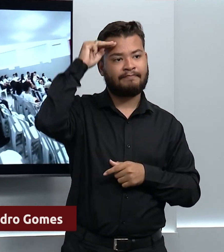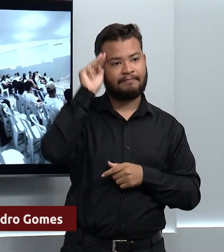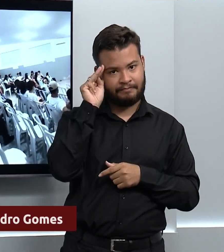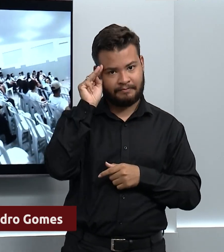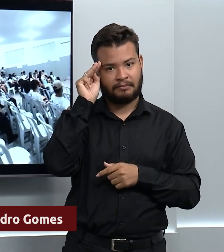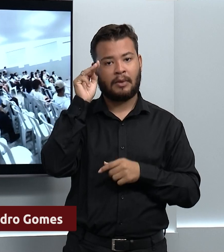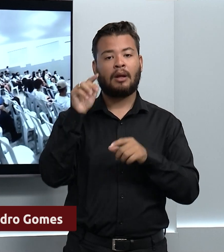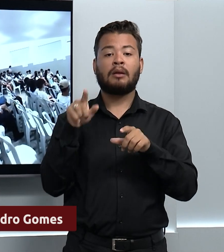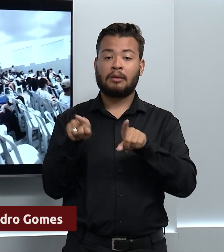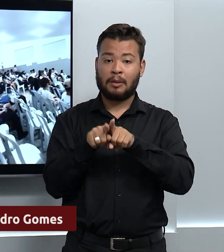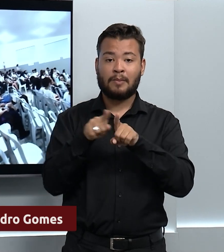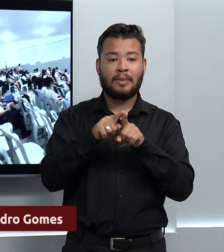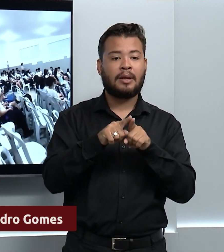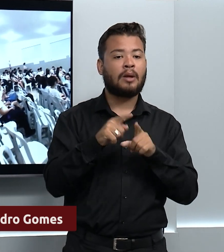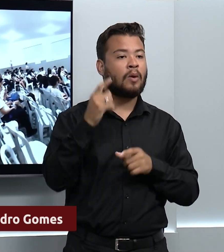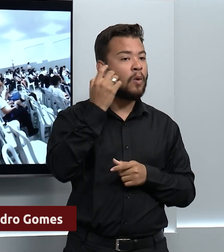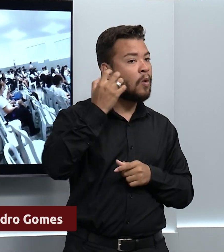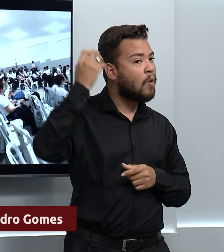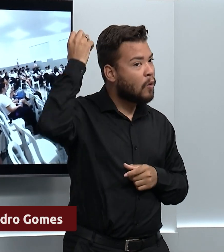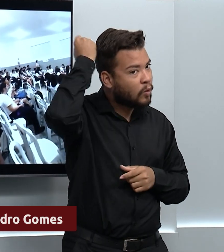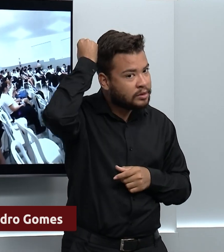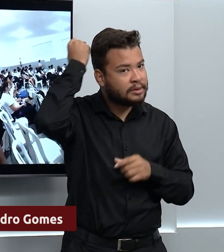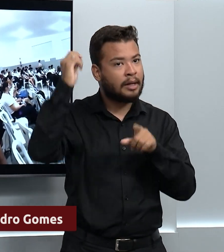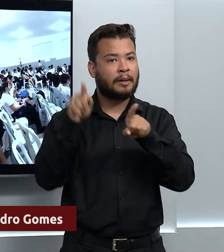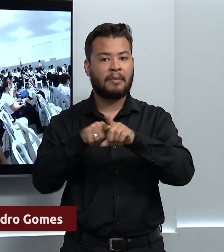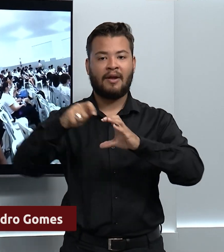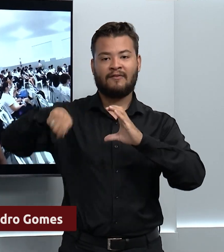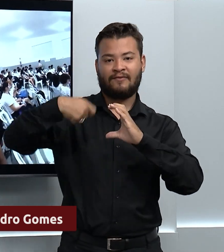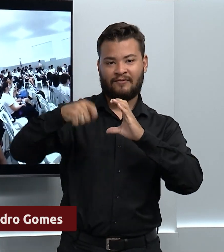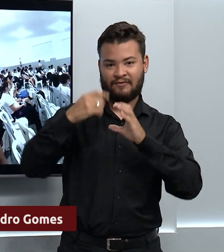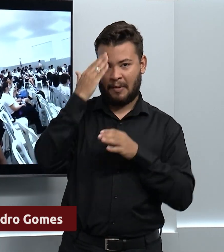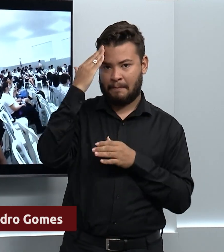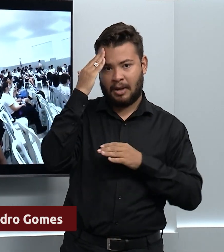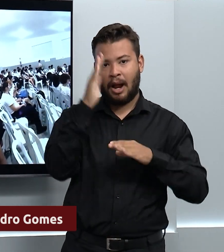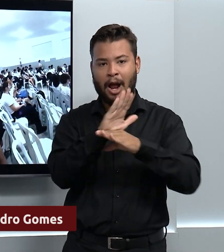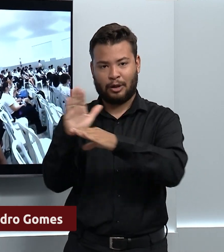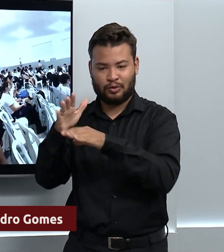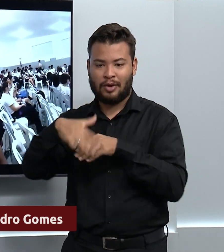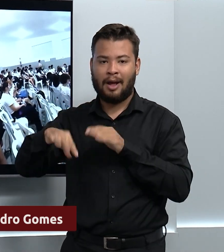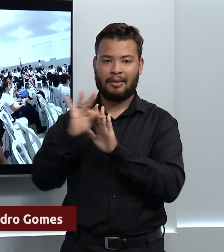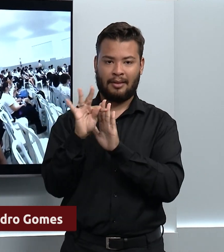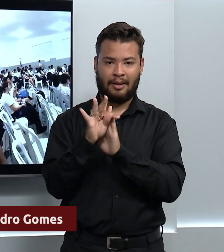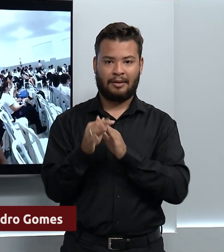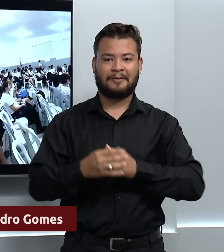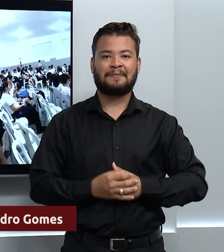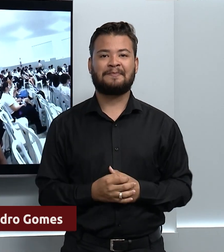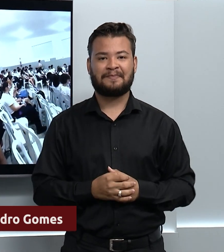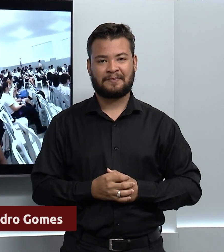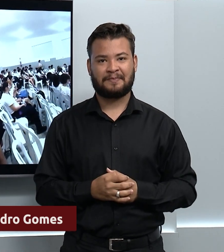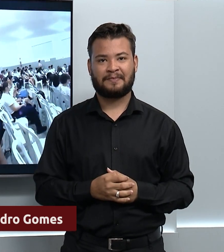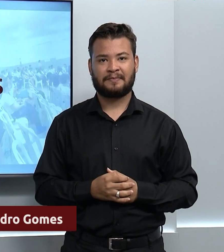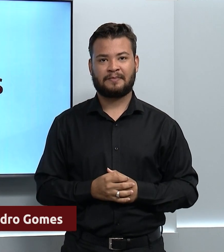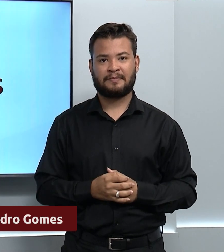técnico de Carlos Kozak e Fernando Brás. E a parte ação foi orientada pela UFG. E aí Obrigado.